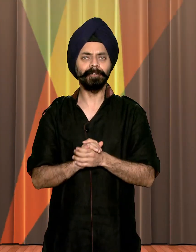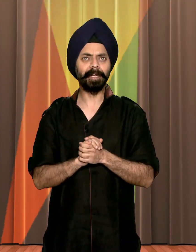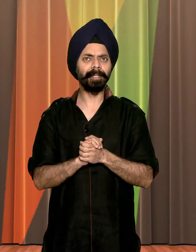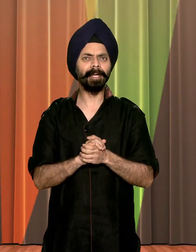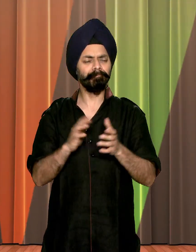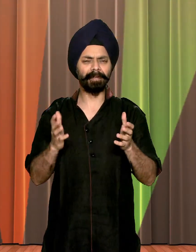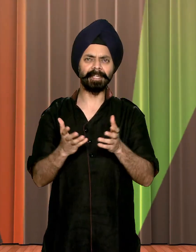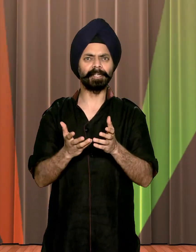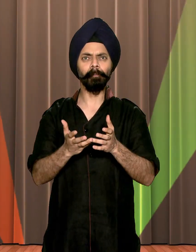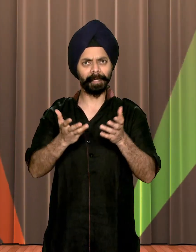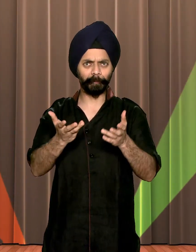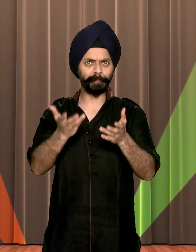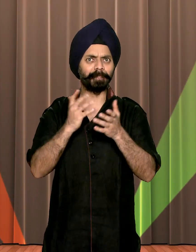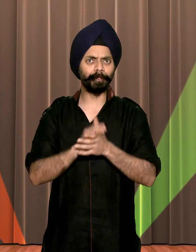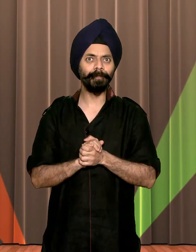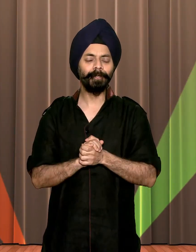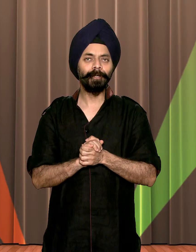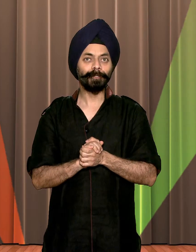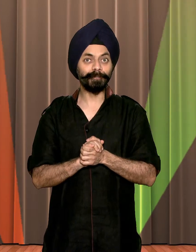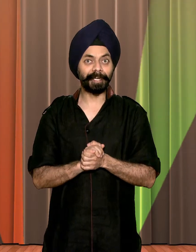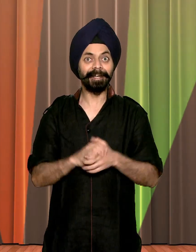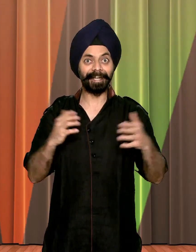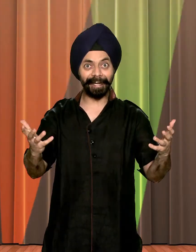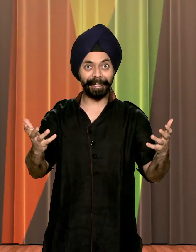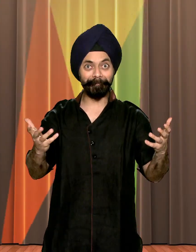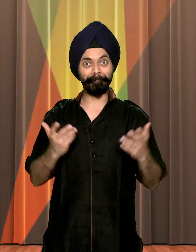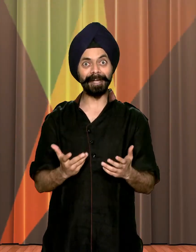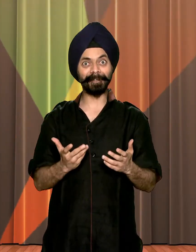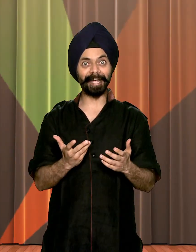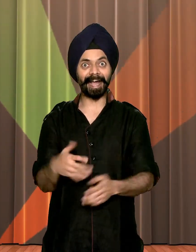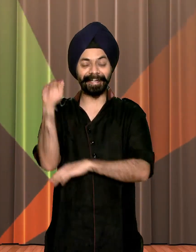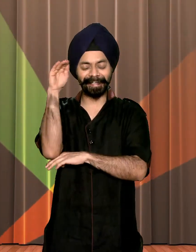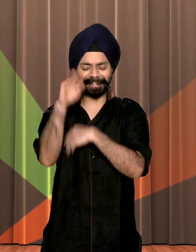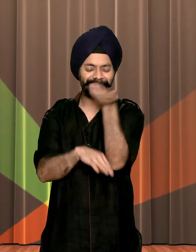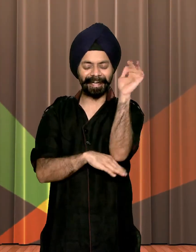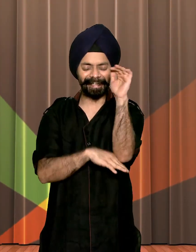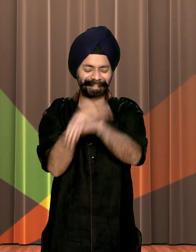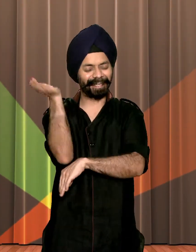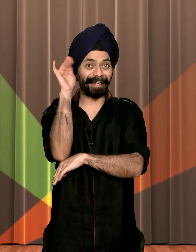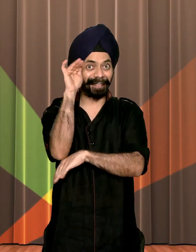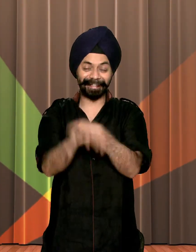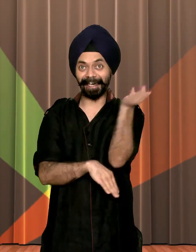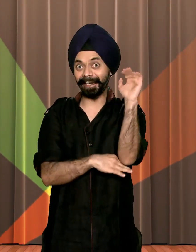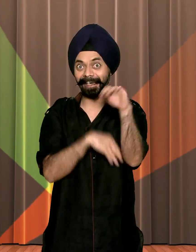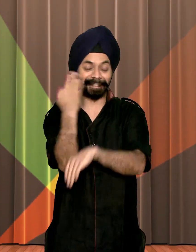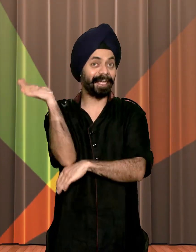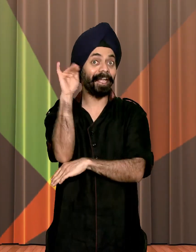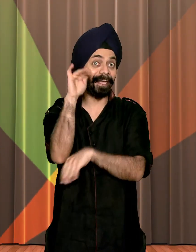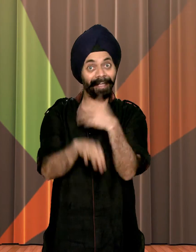डैडी ने का बेटा ऐसे करो पहले गुड न्यूज बता दो तो उसने का डैडी मैं पास हो गया ठींक चिका, हेँ